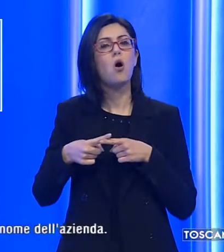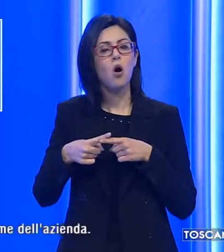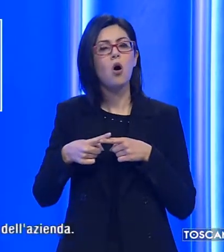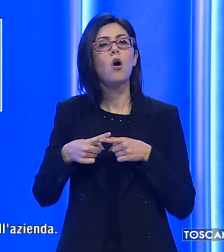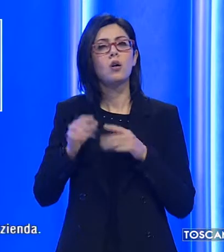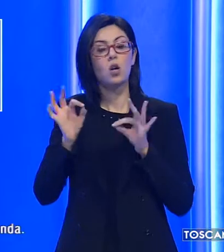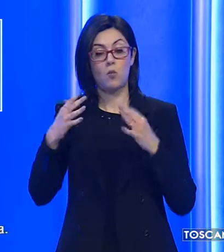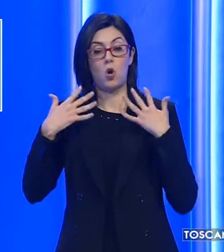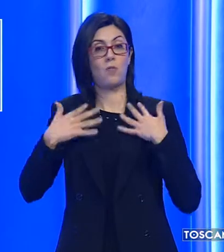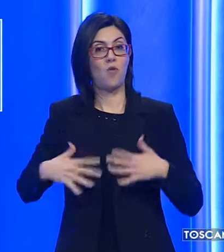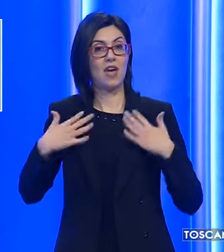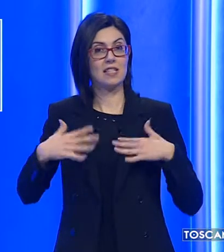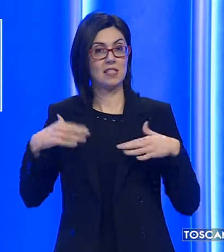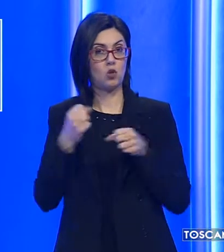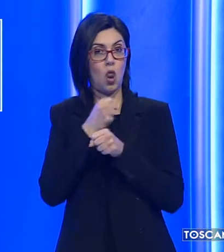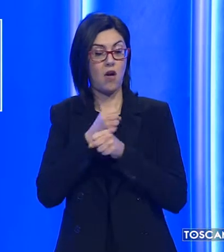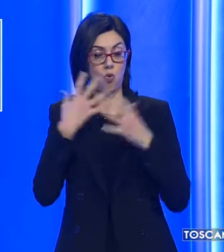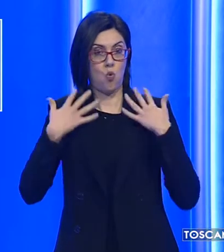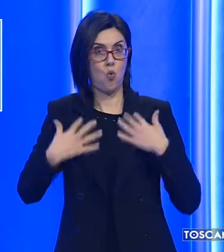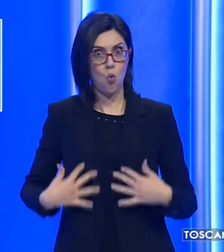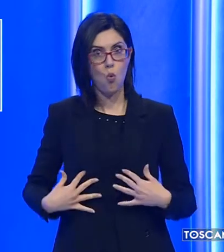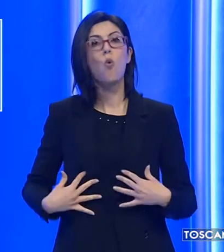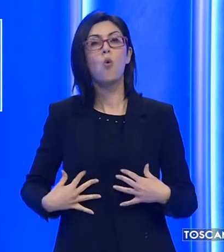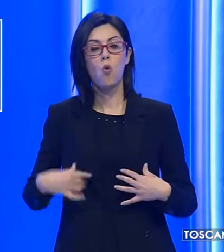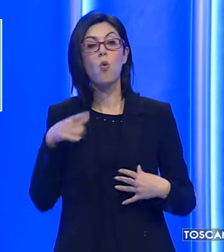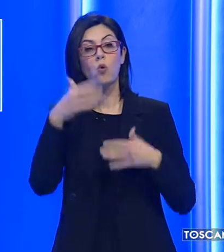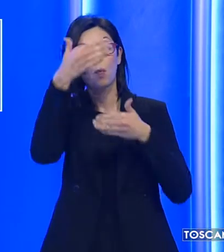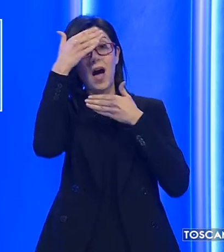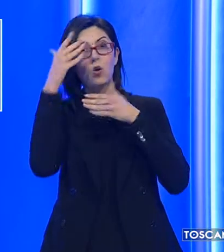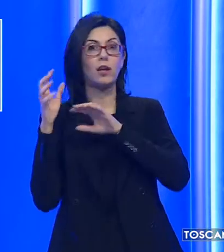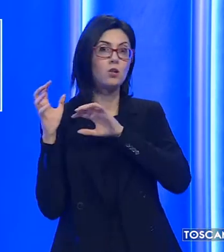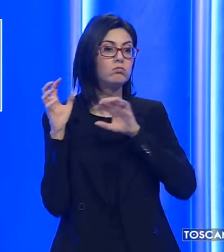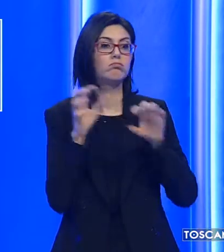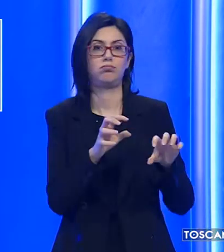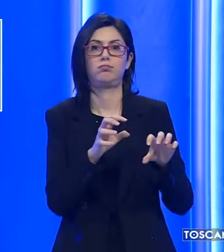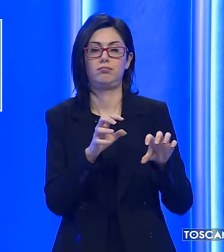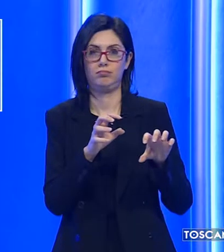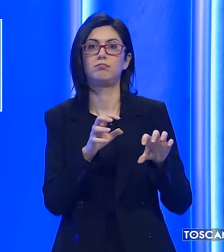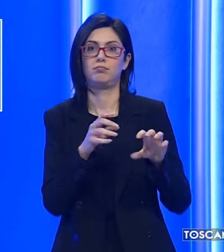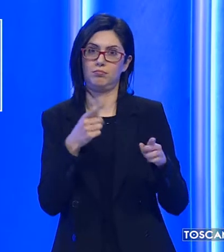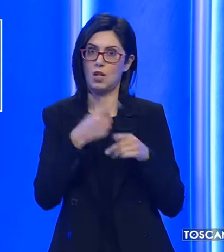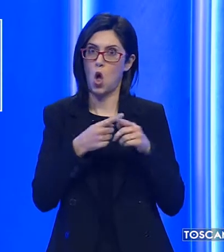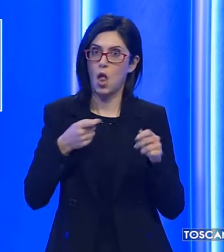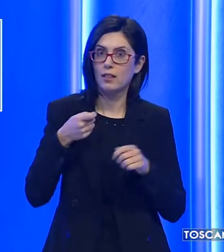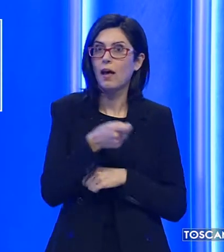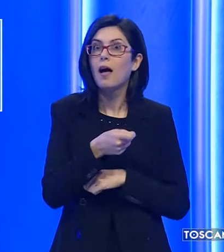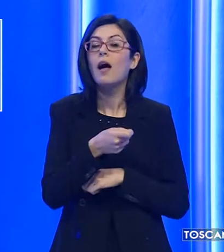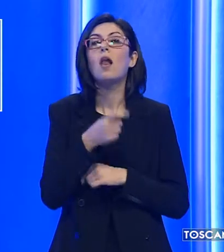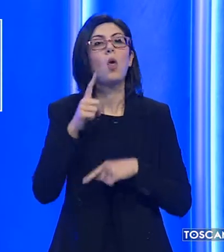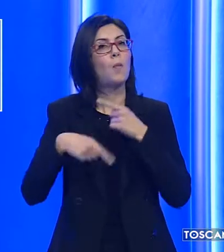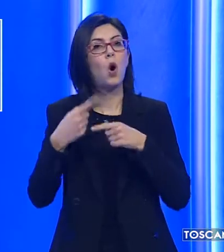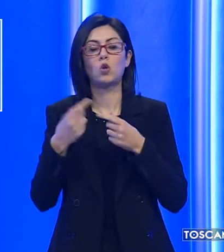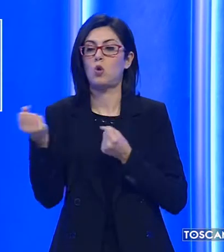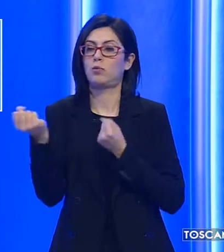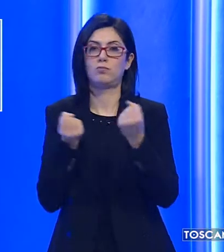la divisa dal lavoro ancora addosso aggrediva il marocchino per poi darsi alla fuga a bordo